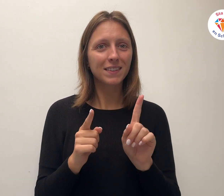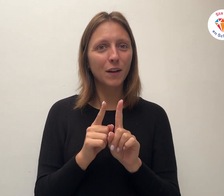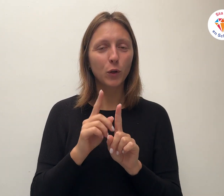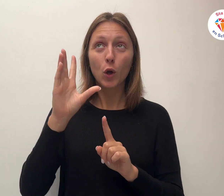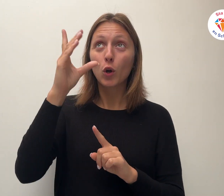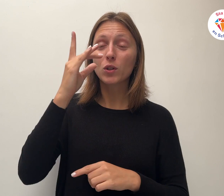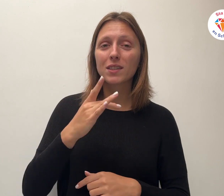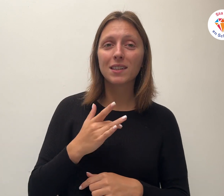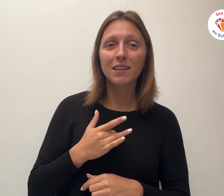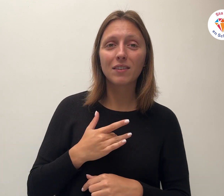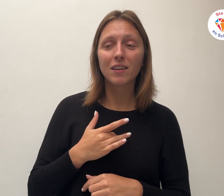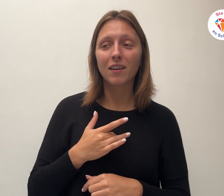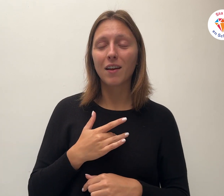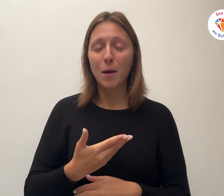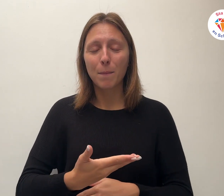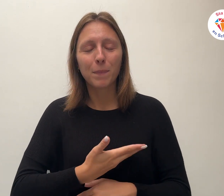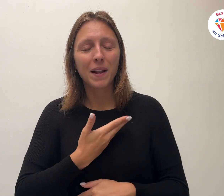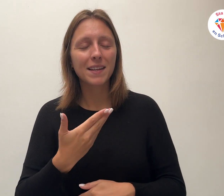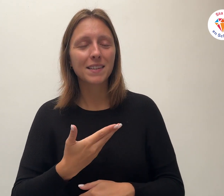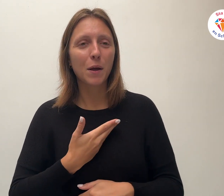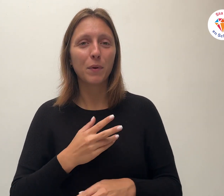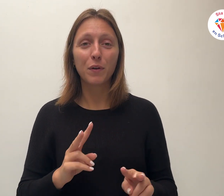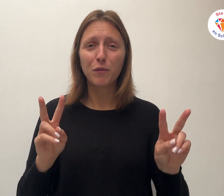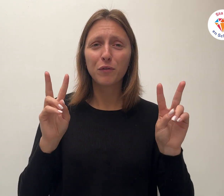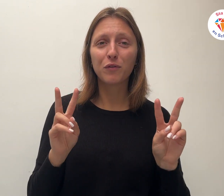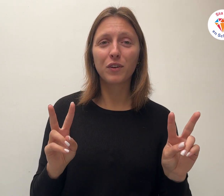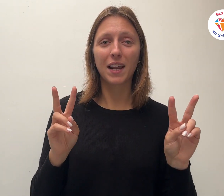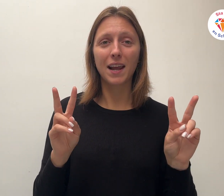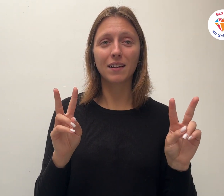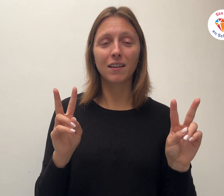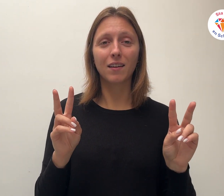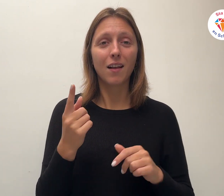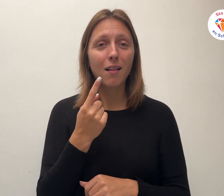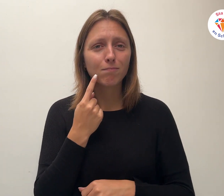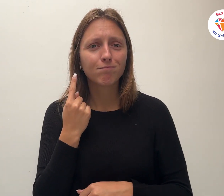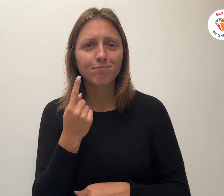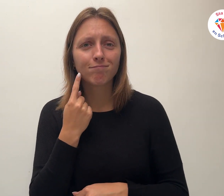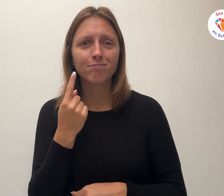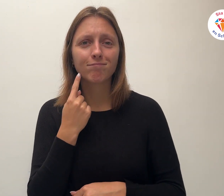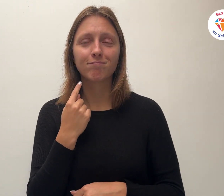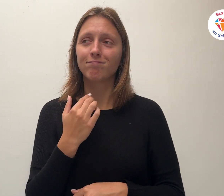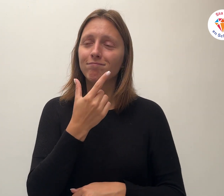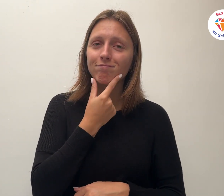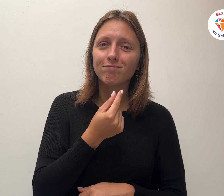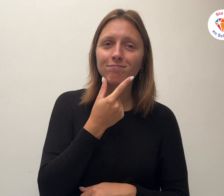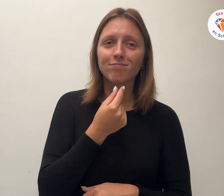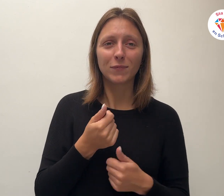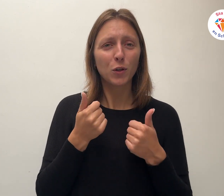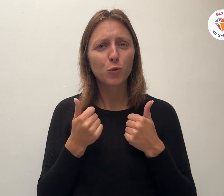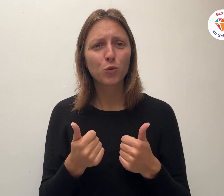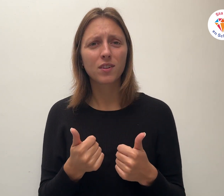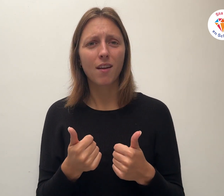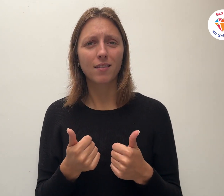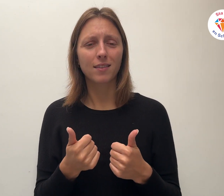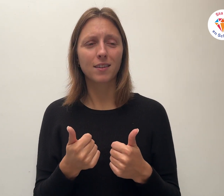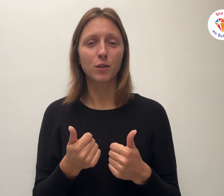Vrede Langmoedigheid Hoedertierenheid Hoedheid Trouw